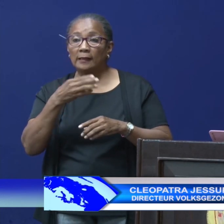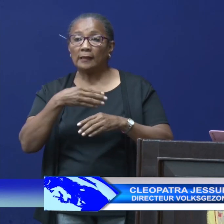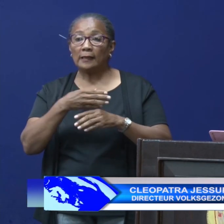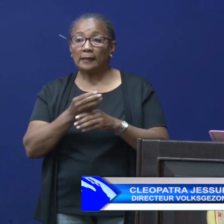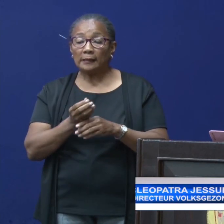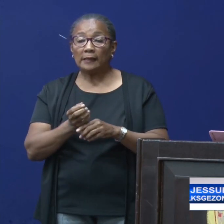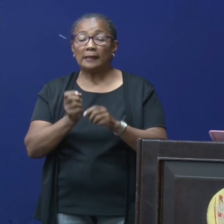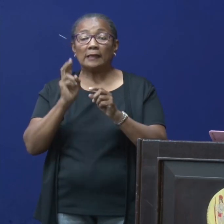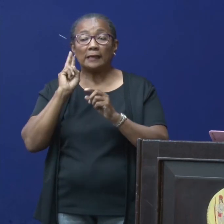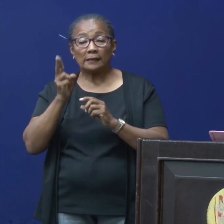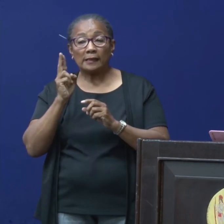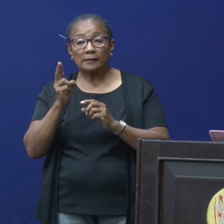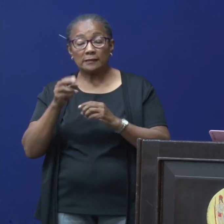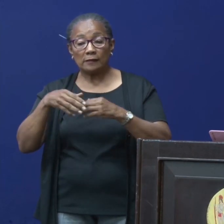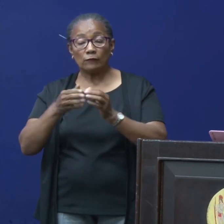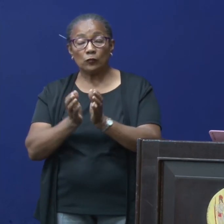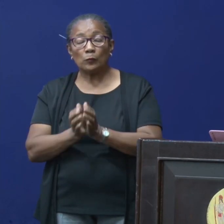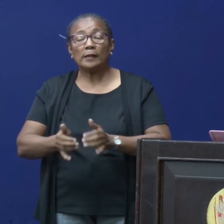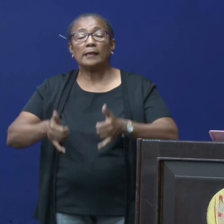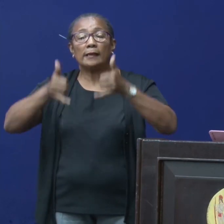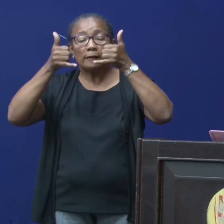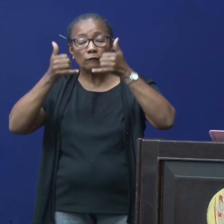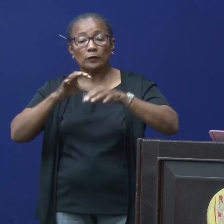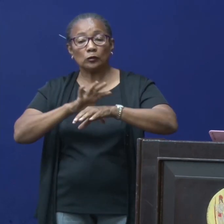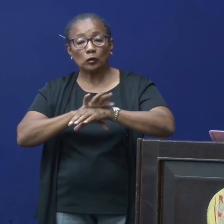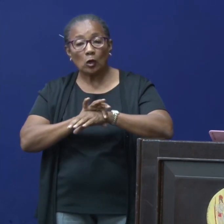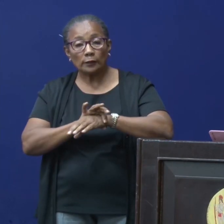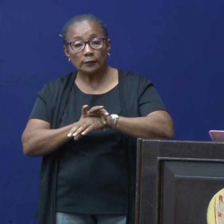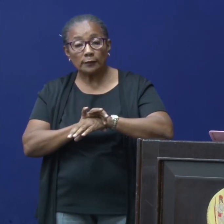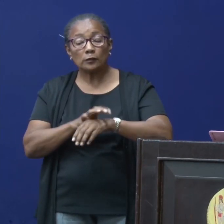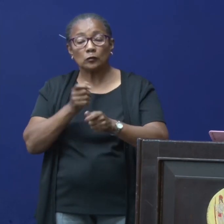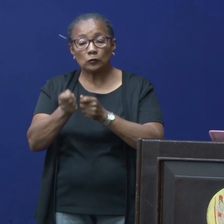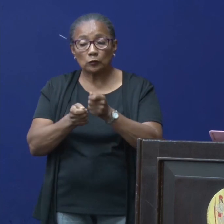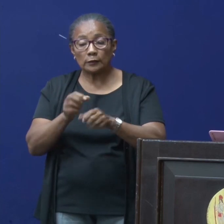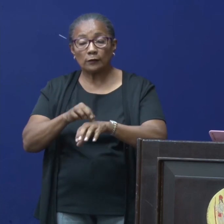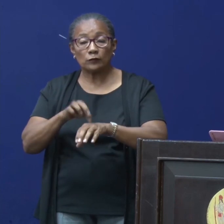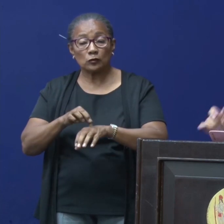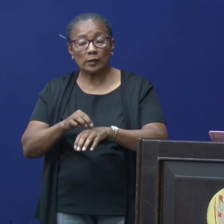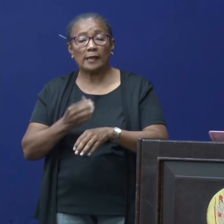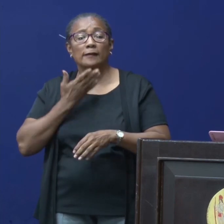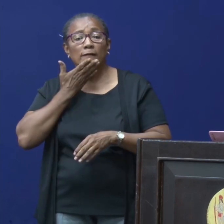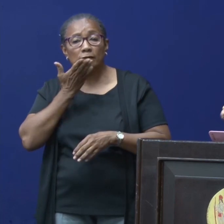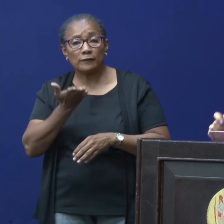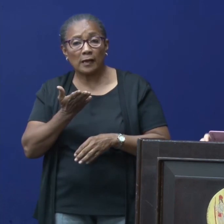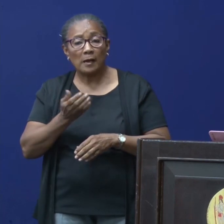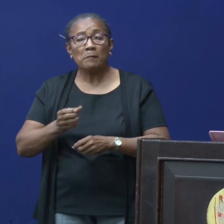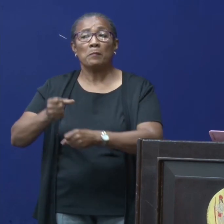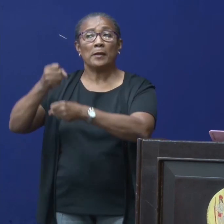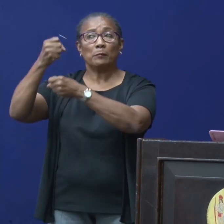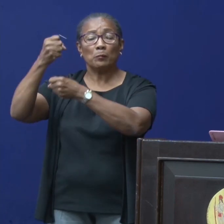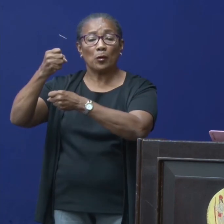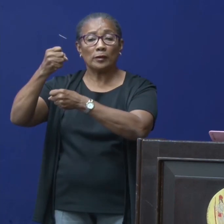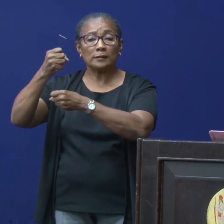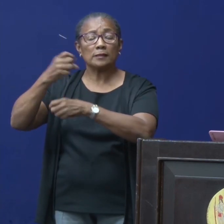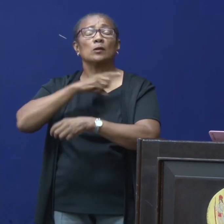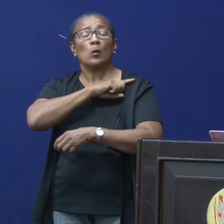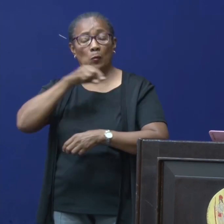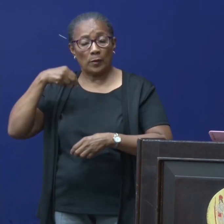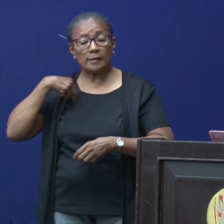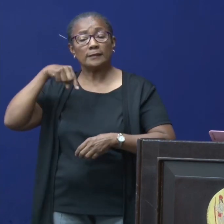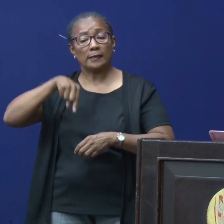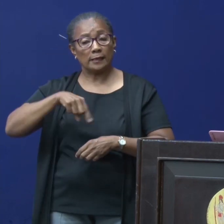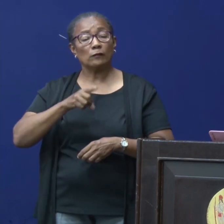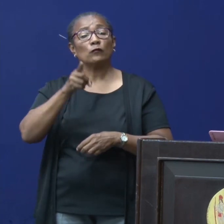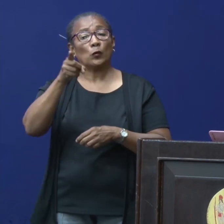unit heel wat artsen, verpleegkundigen. En de vraag is met bordjes houden ze dat op. Wij zijn hier